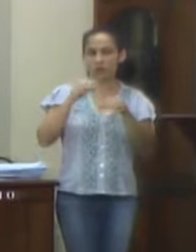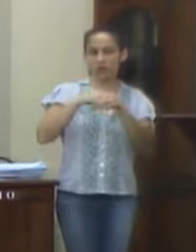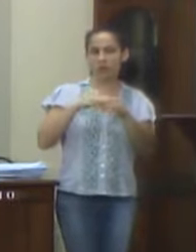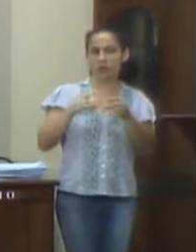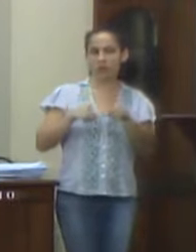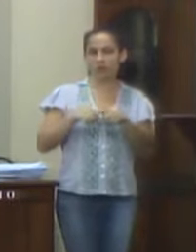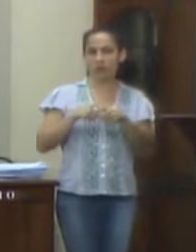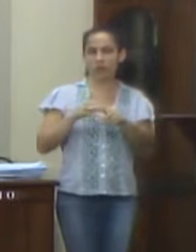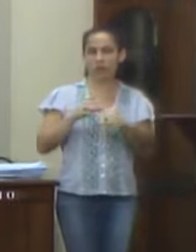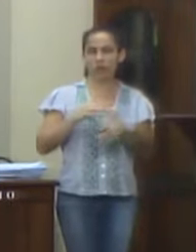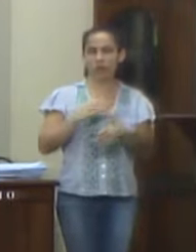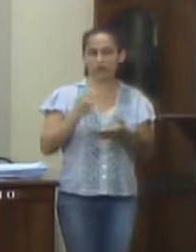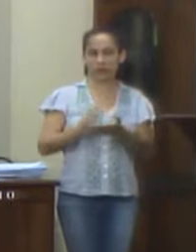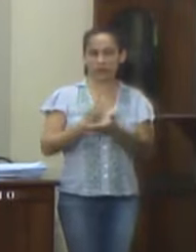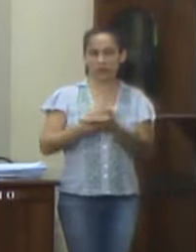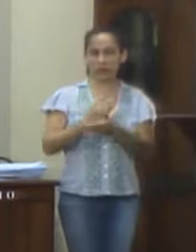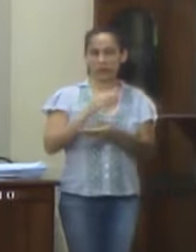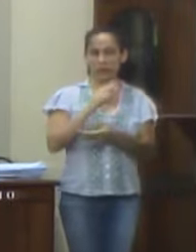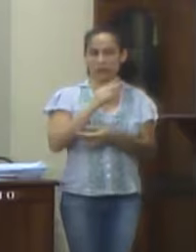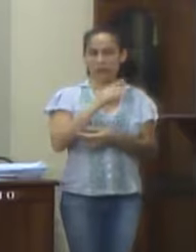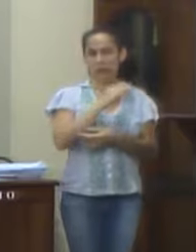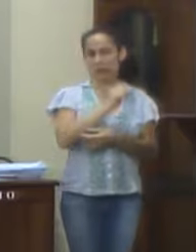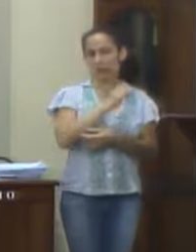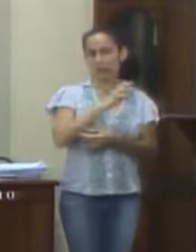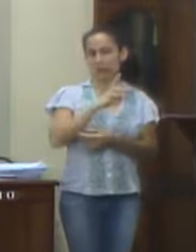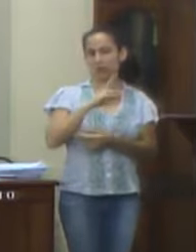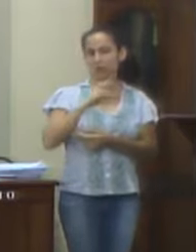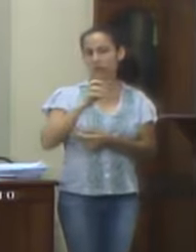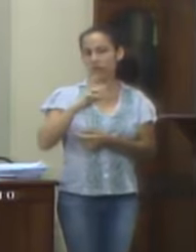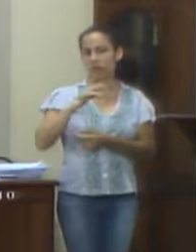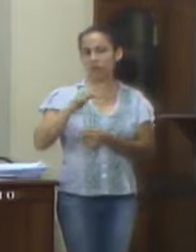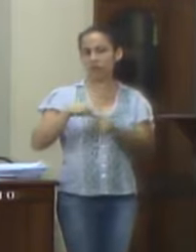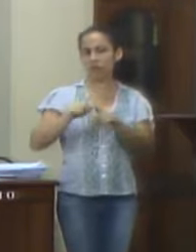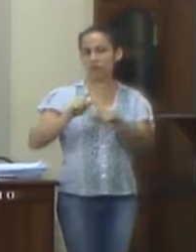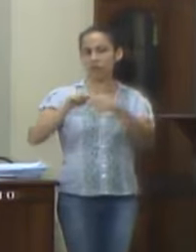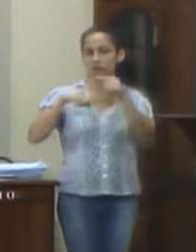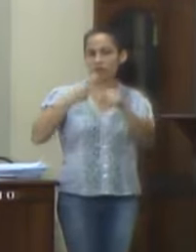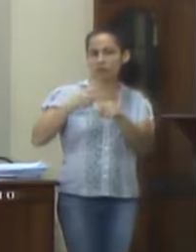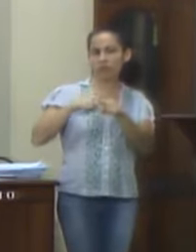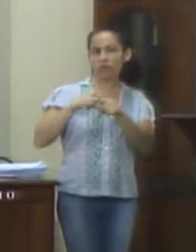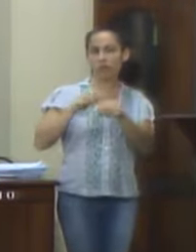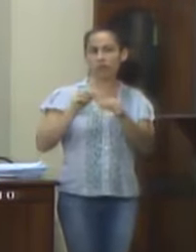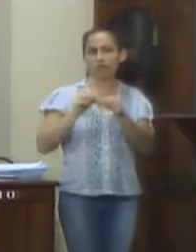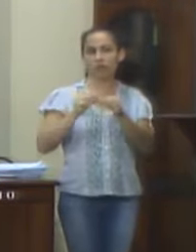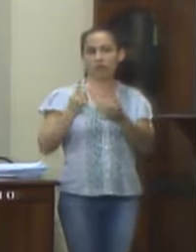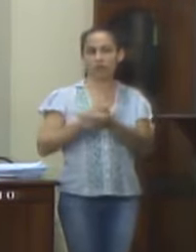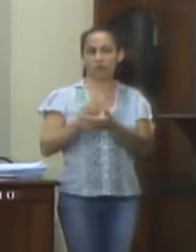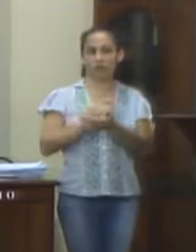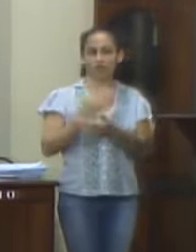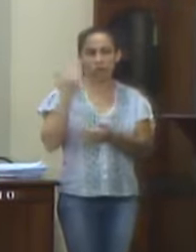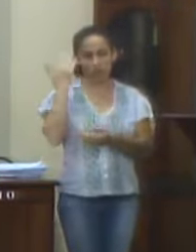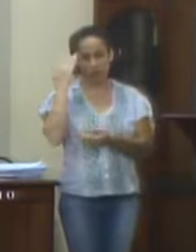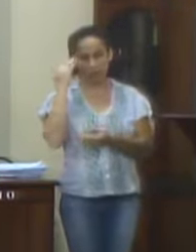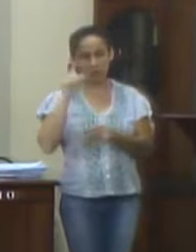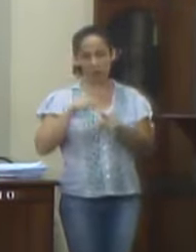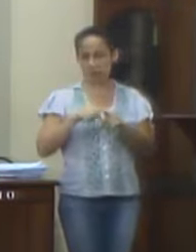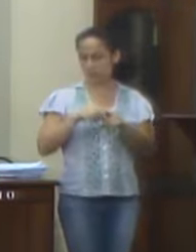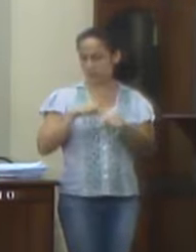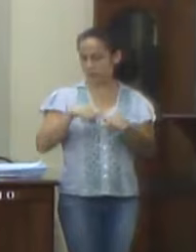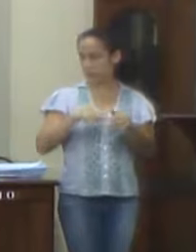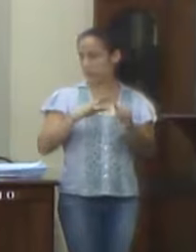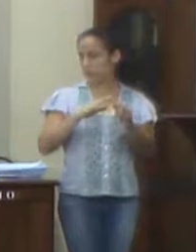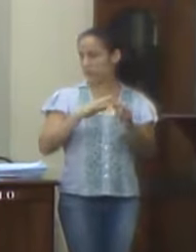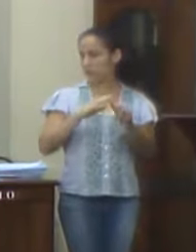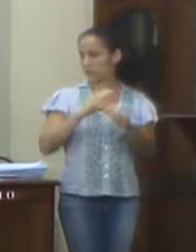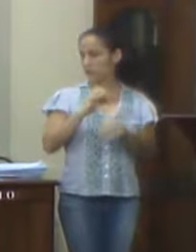como assevera-se com a transcrição do trecho, que ora pede vênia para reproduzir. O entendimento manifestado por essa